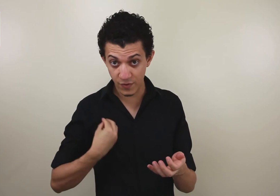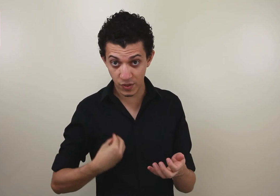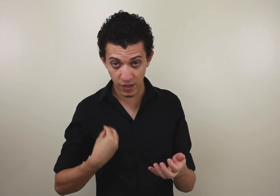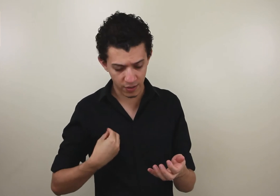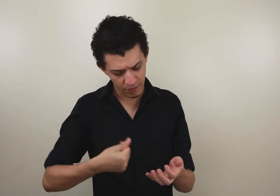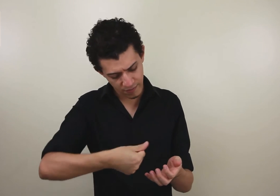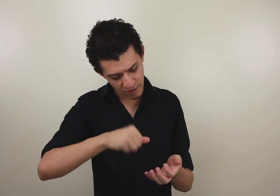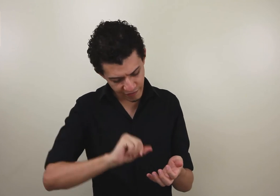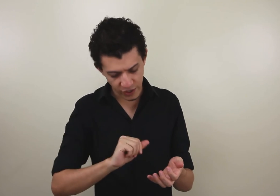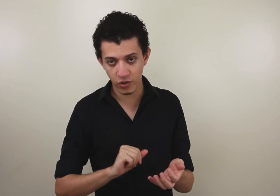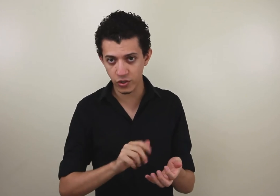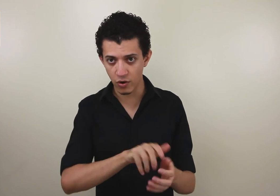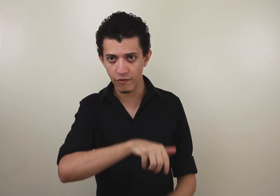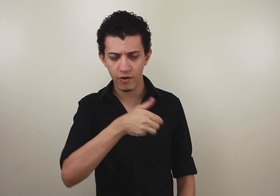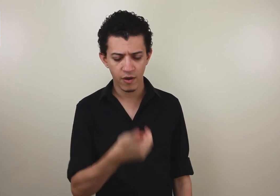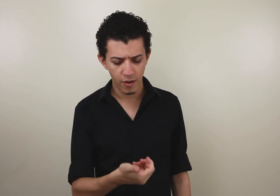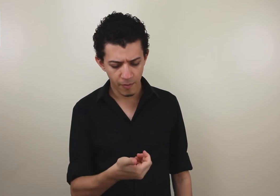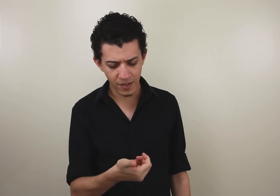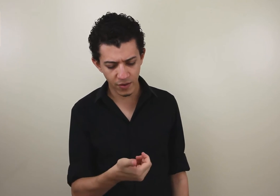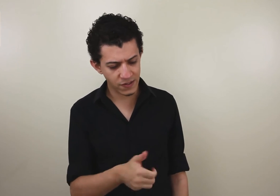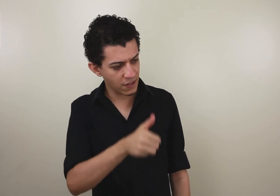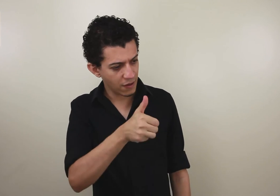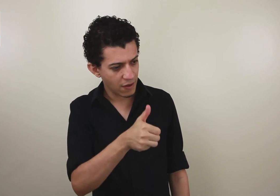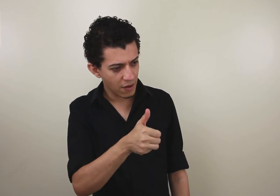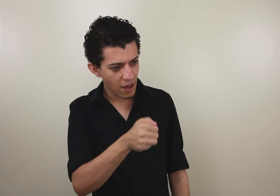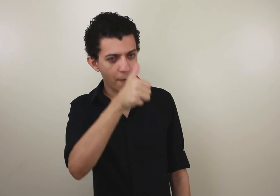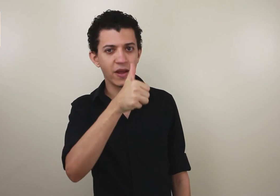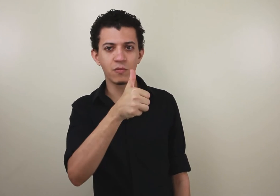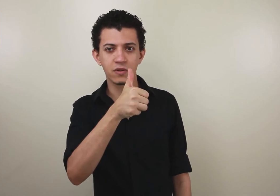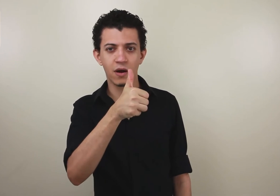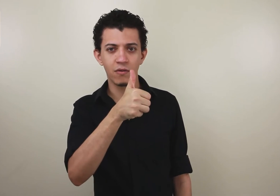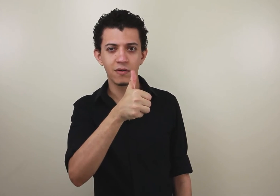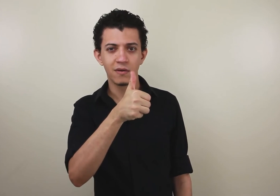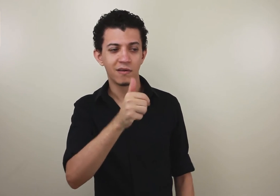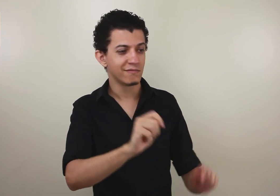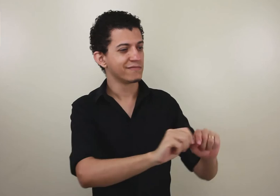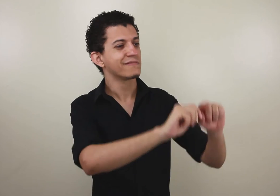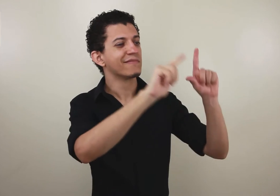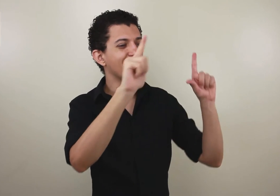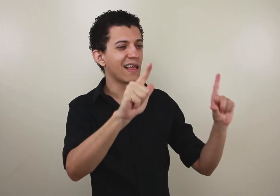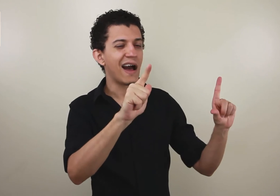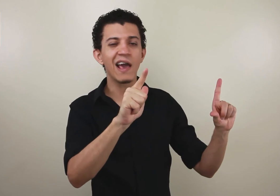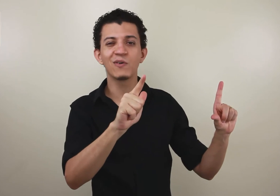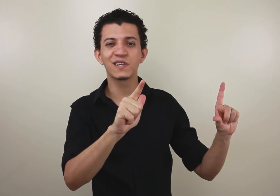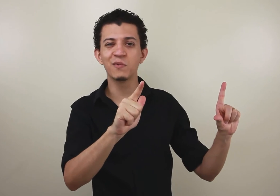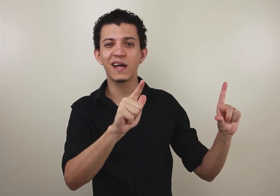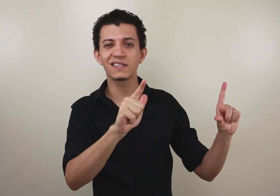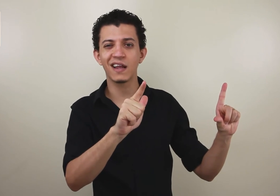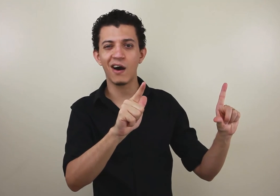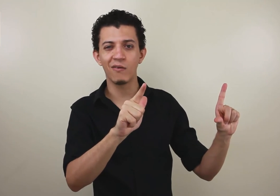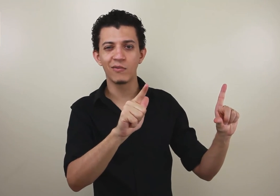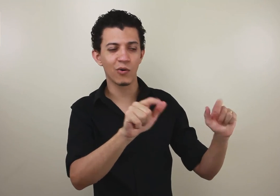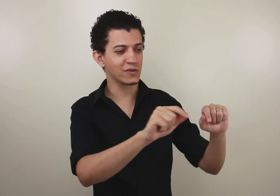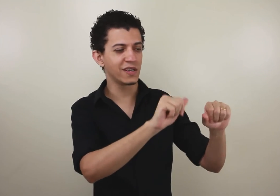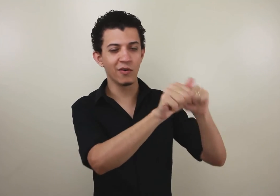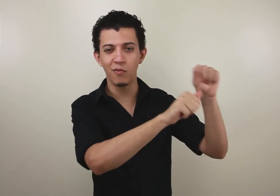funcionando. Fechou de novo. Mexeu assim. Aperta o botão. Aí conseguiu mudar de canal. Conseguiu